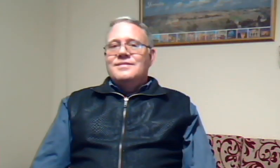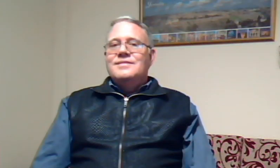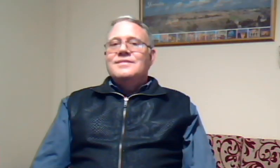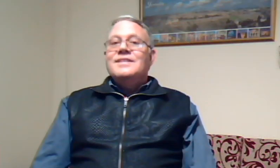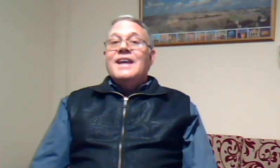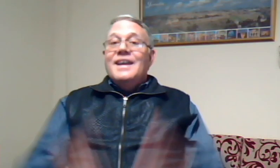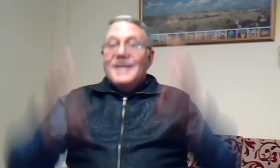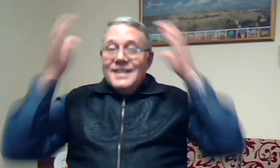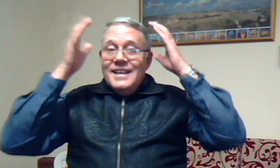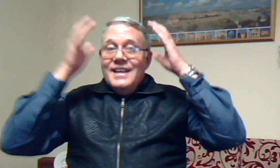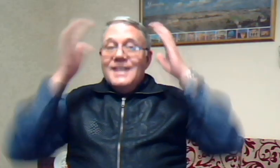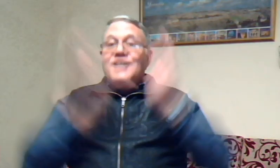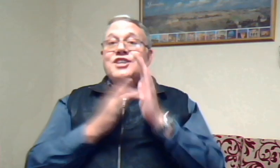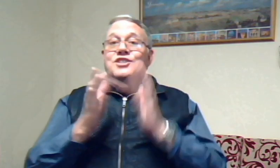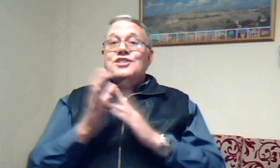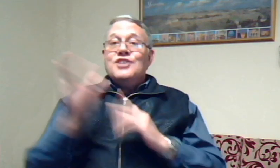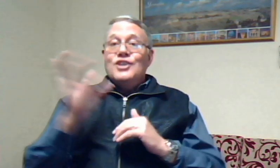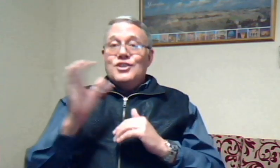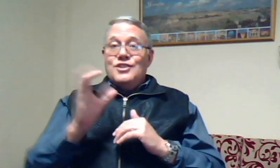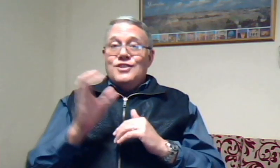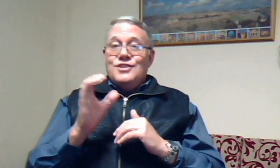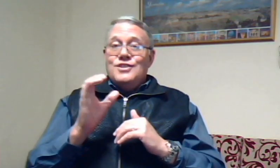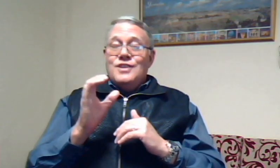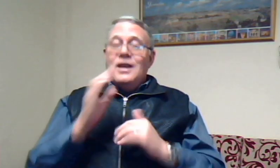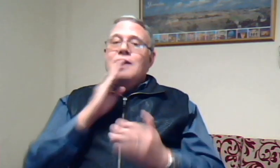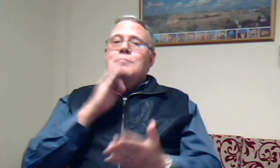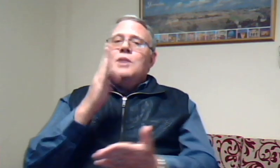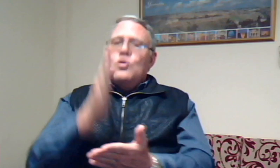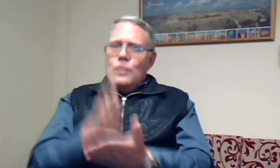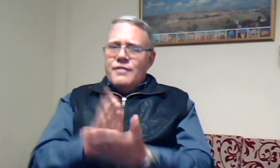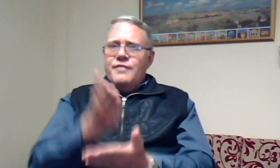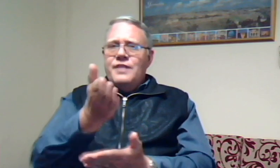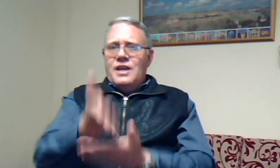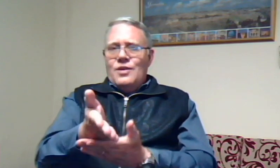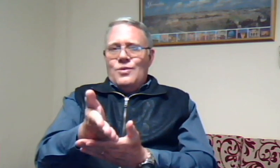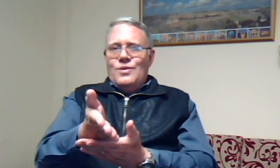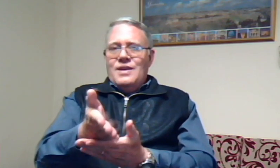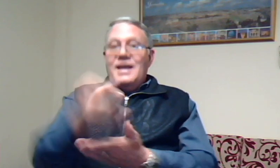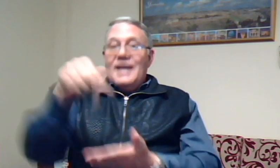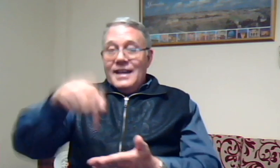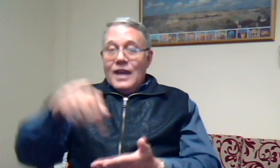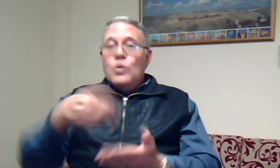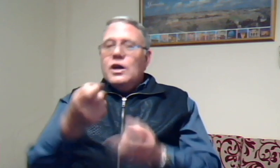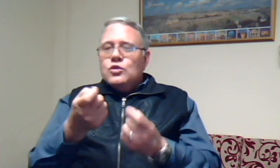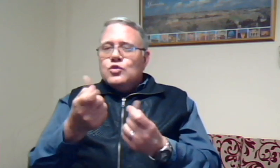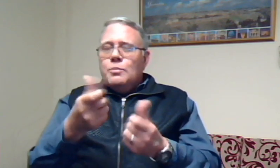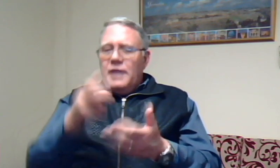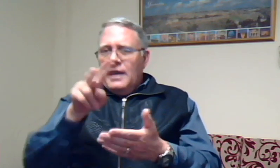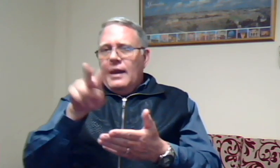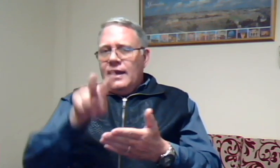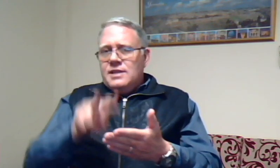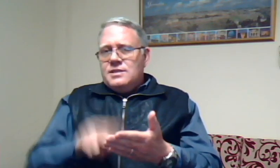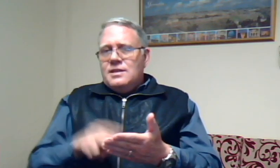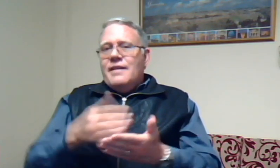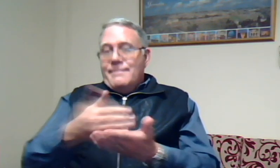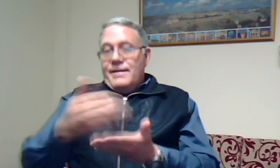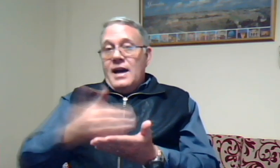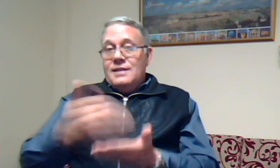die Heere Jesus Christus beloof vir jou en nou kan ons op die kie lees verder